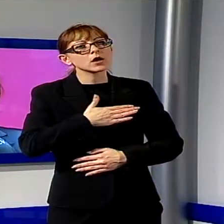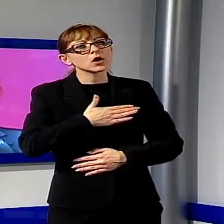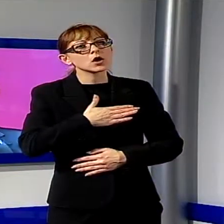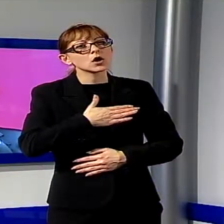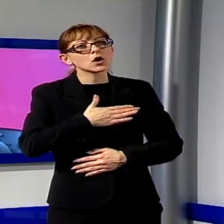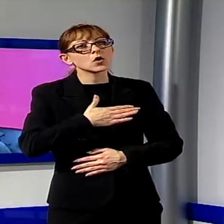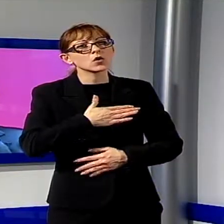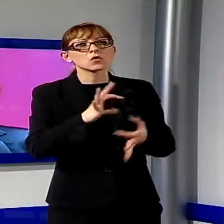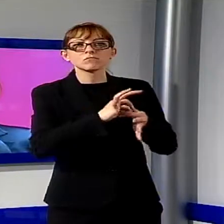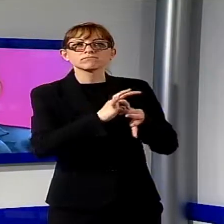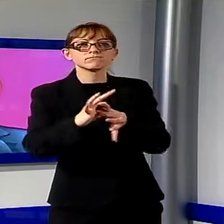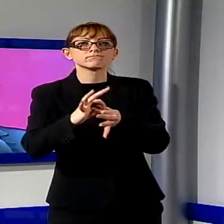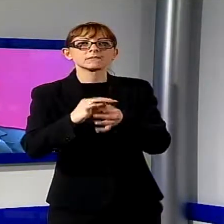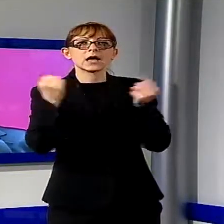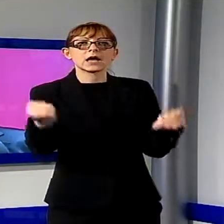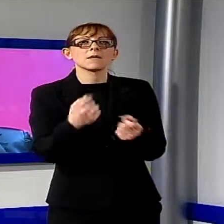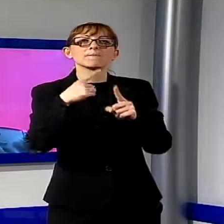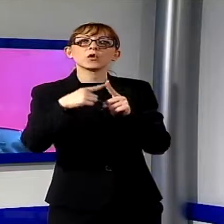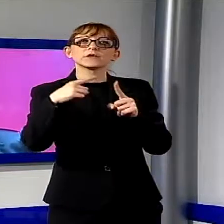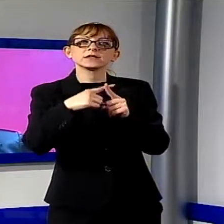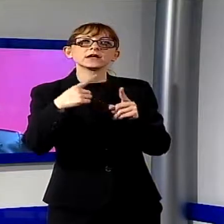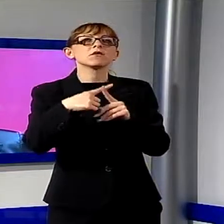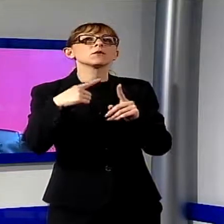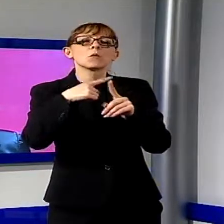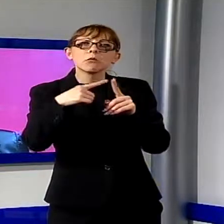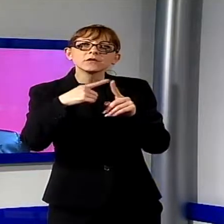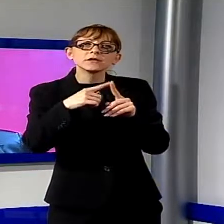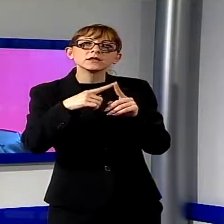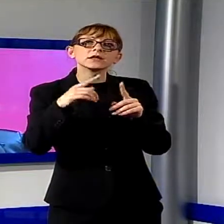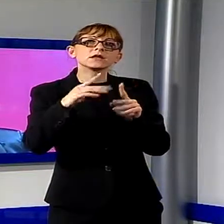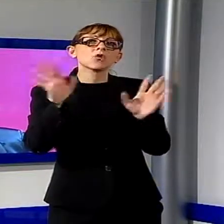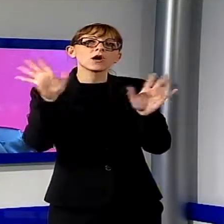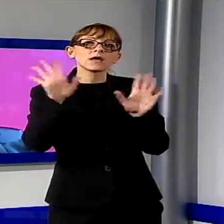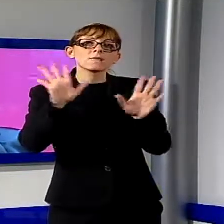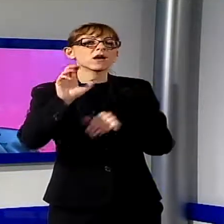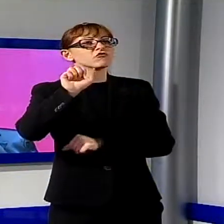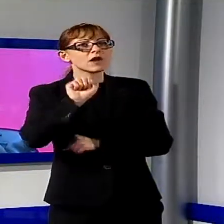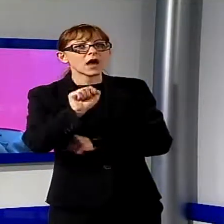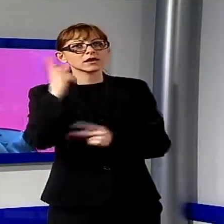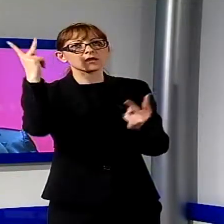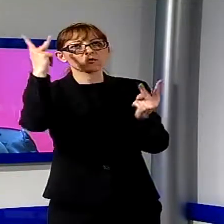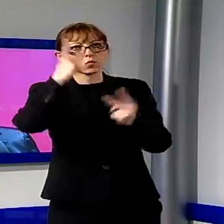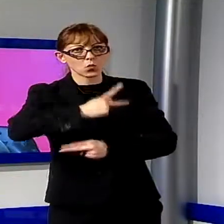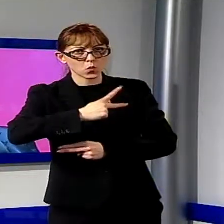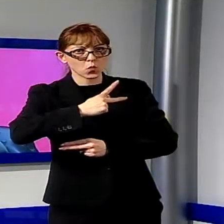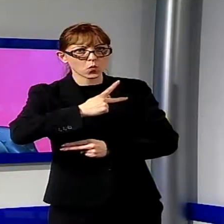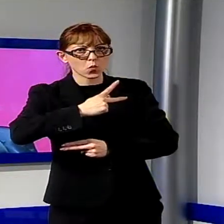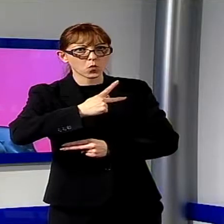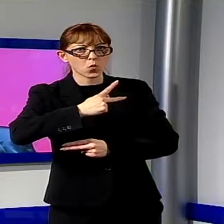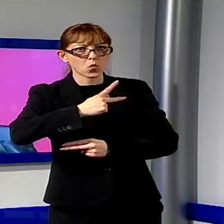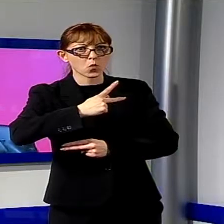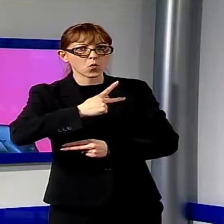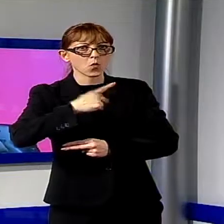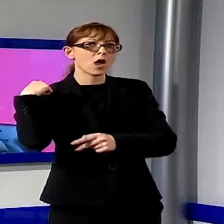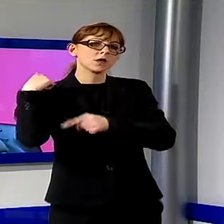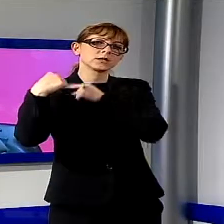positivo per tutta la città e anche per l'immagine del nostro archivio che nel solco della tradizione, della gloriosa tradizione dell'Archivio di